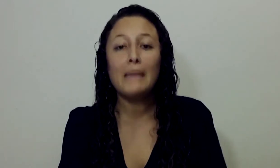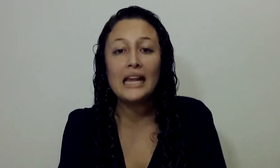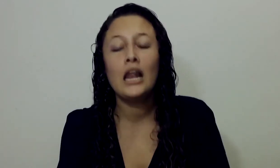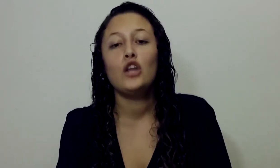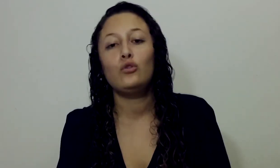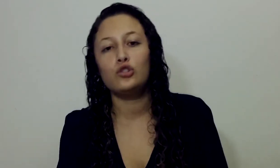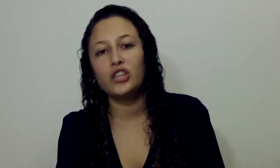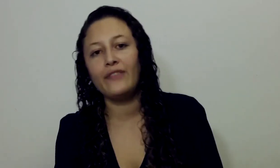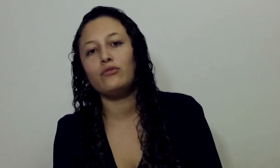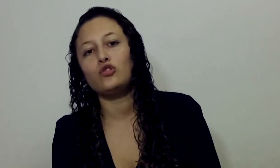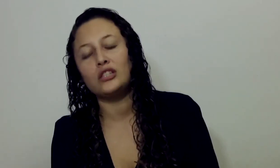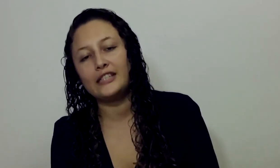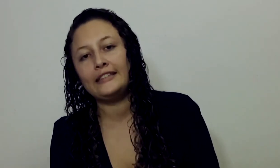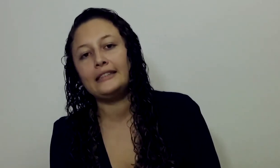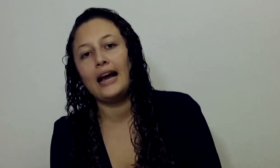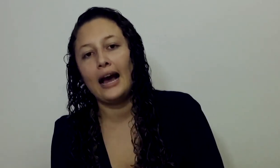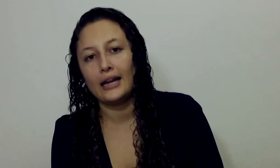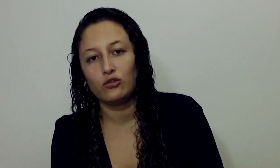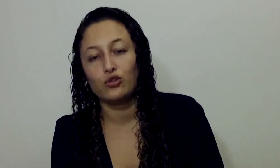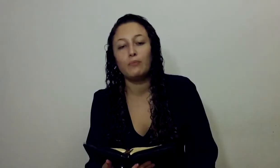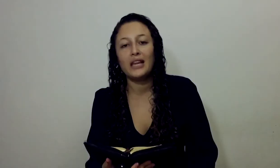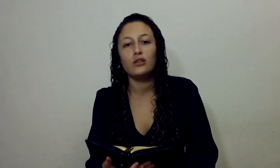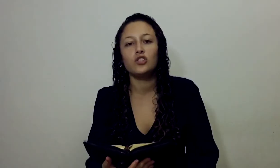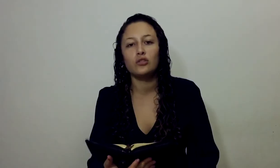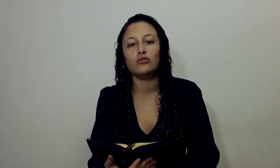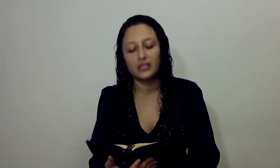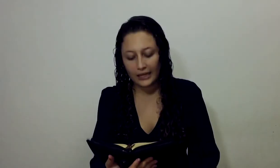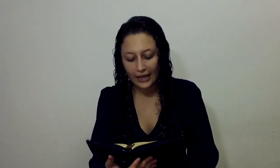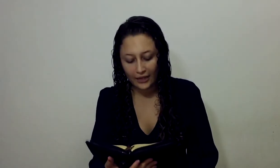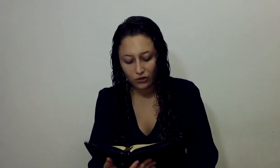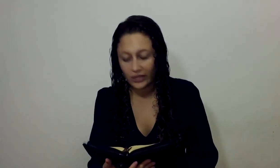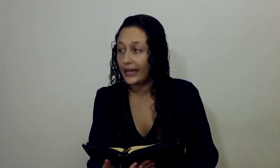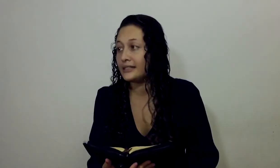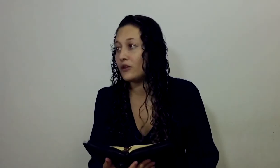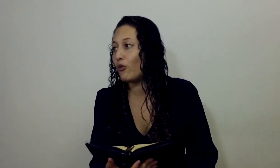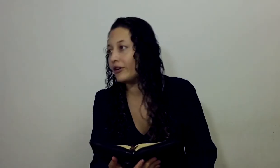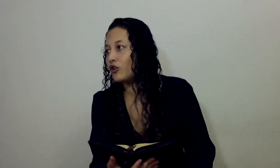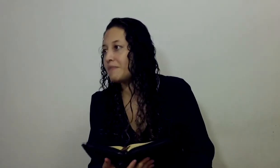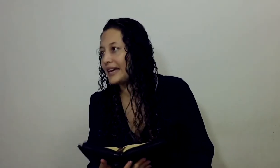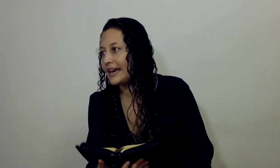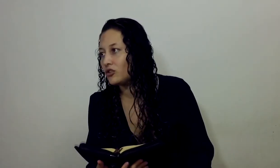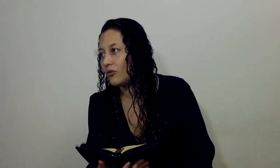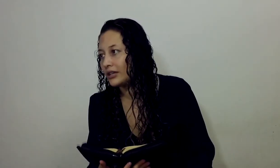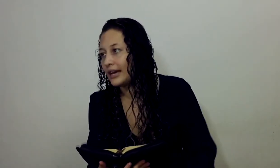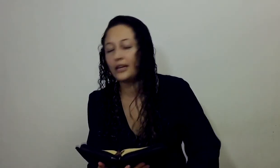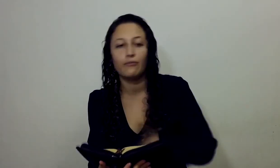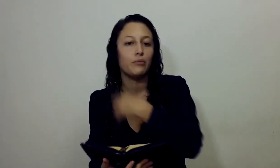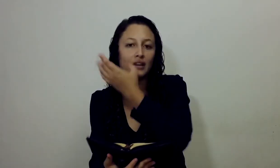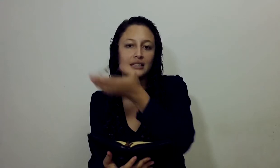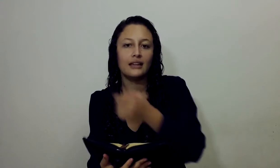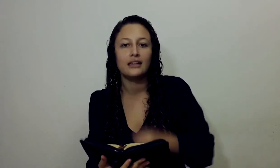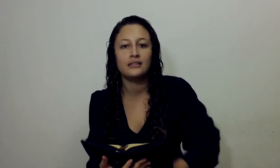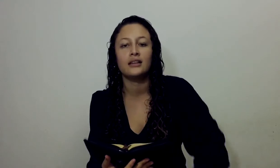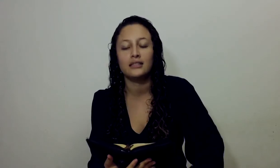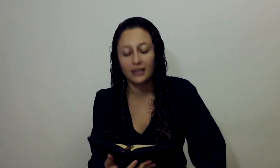mil doscientos Sesenta años Mil doscientos Sesenta años En que este cuerno Pequeño ¿Verdad? Que